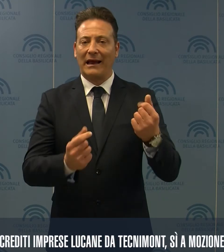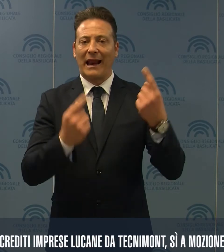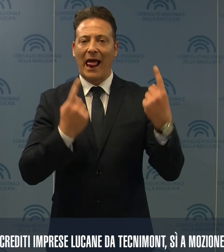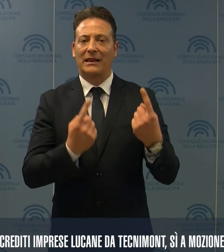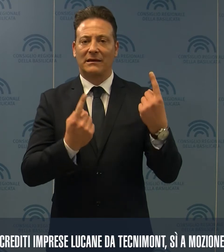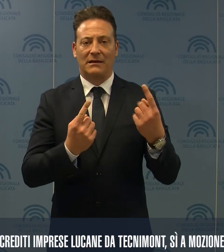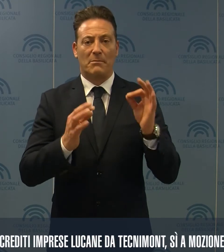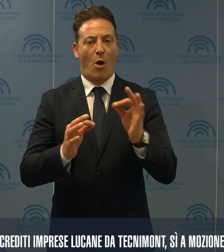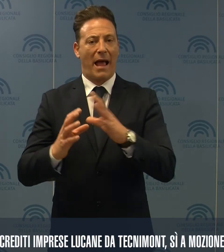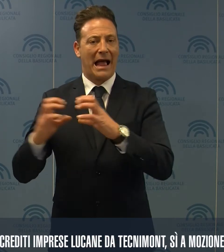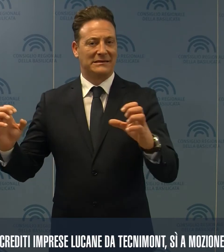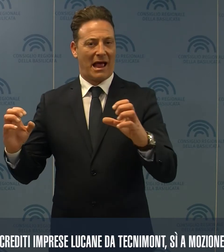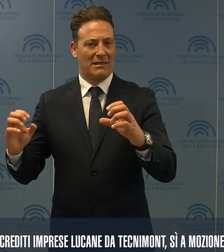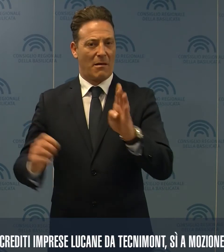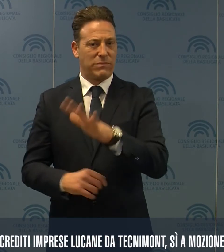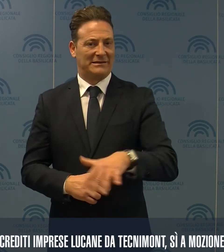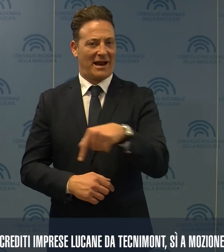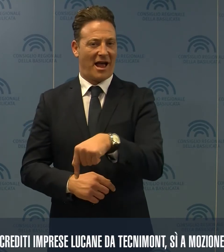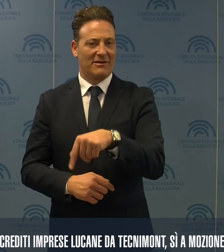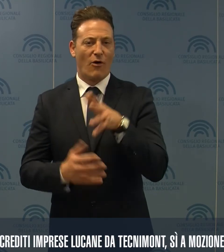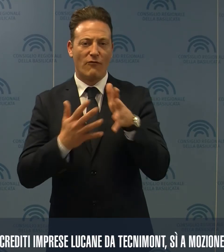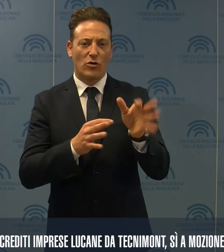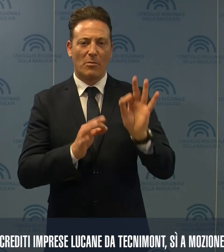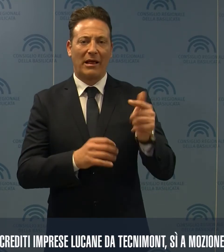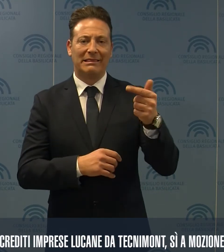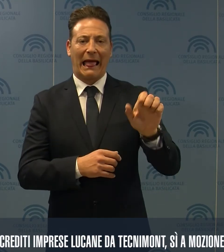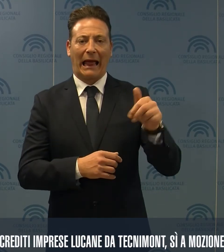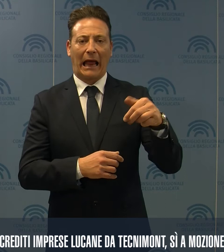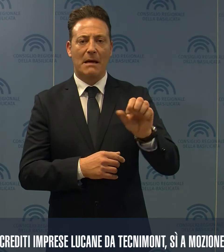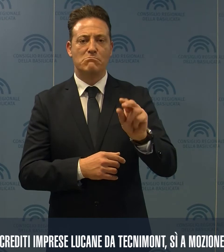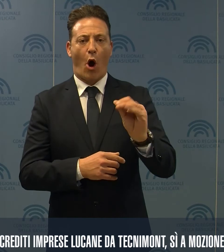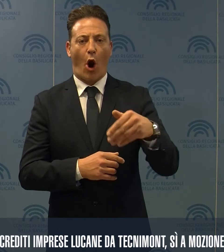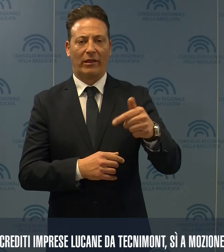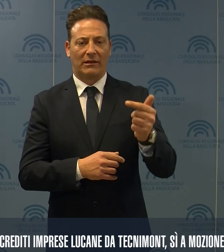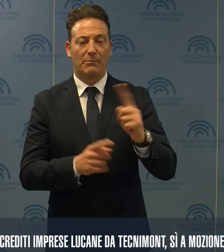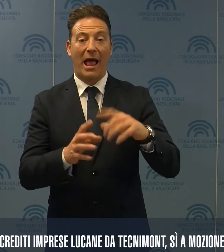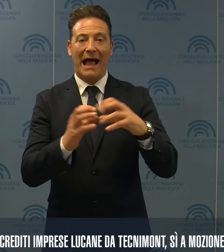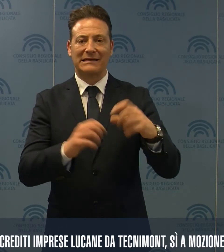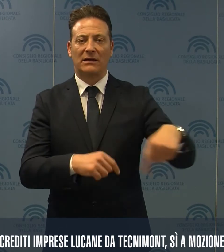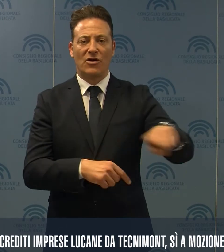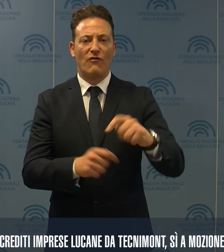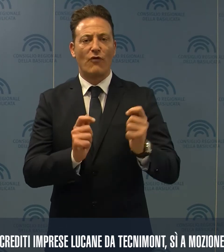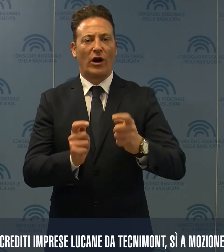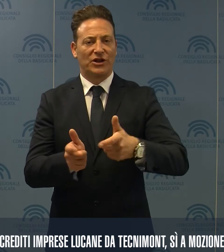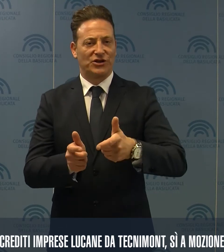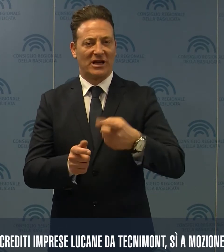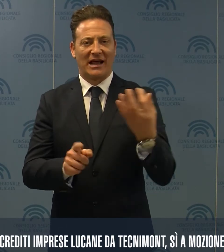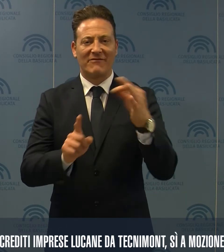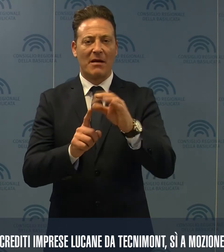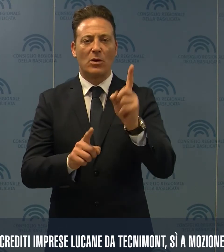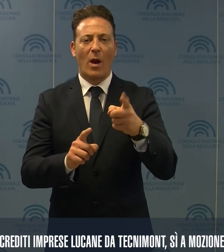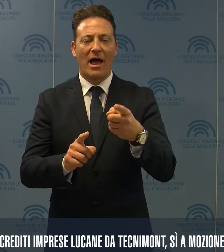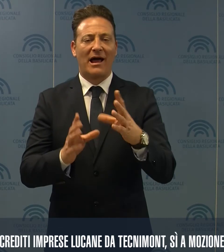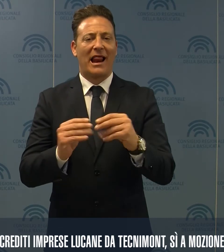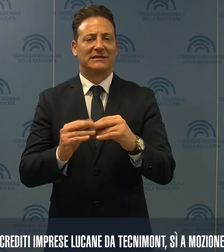crediti avanzati da imprese lucane nei confronti di Technimont o delle sue aziende fornitrici in riferimento alla